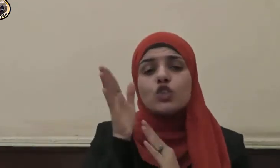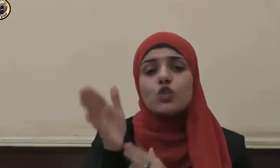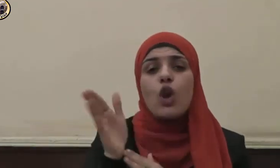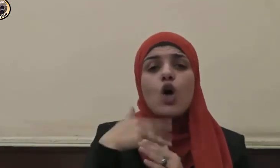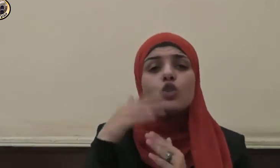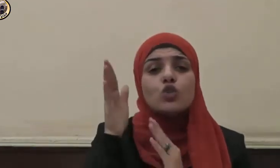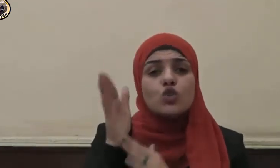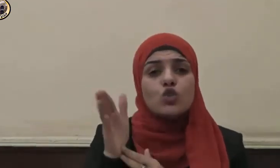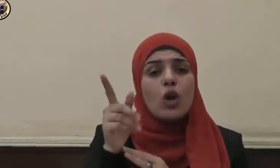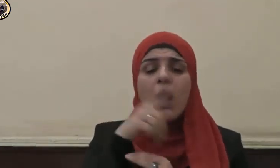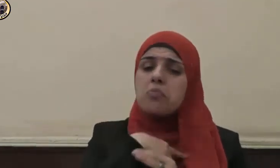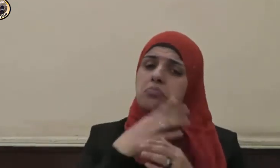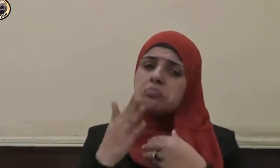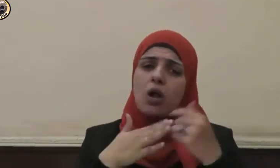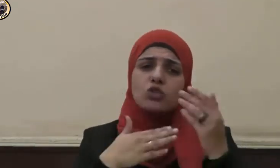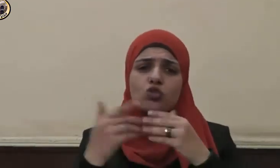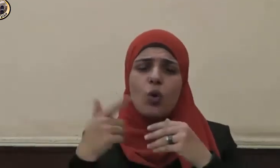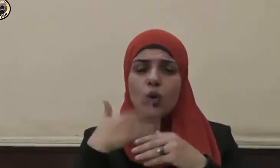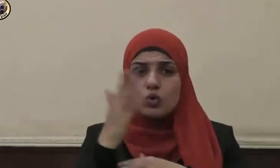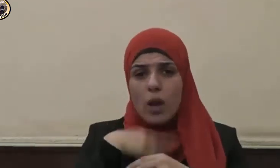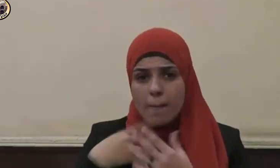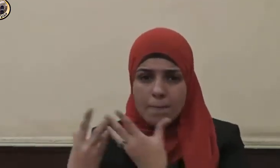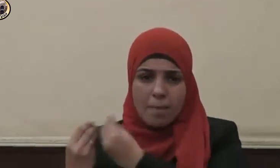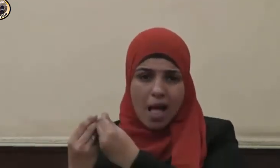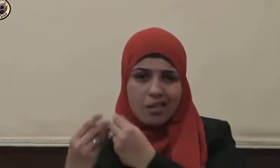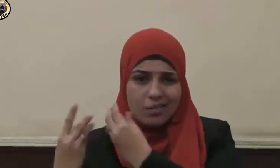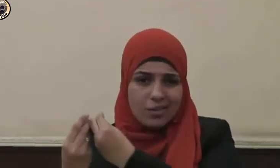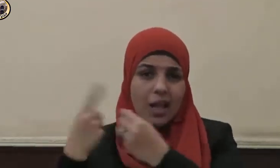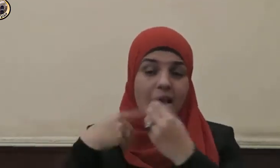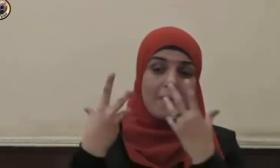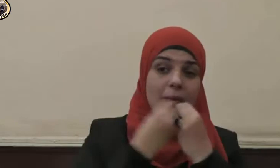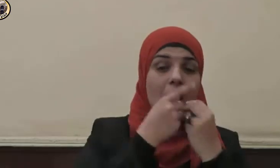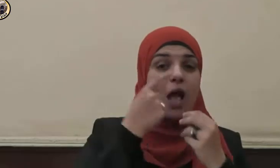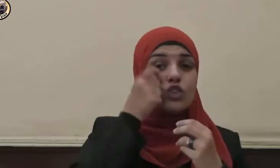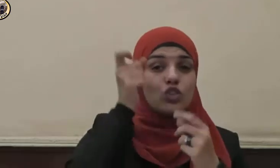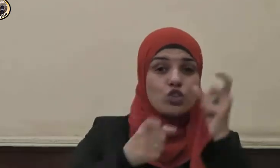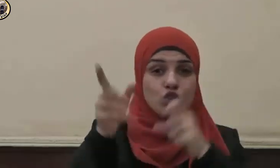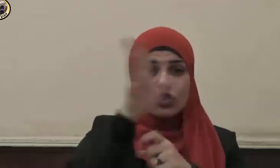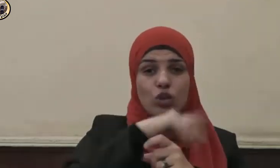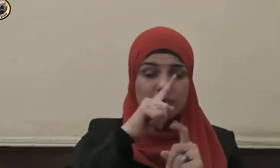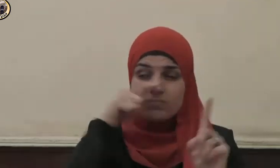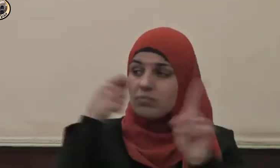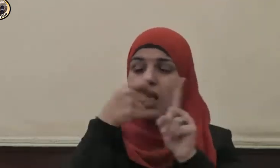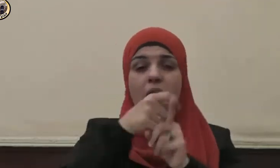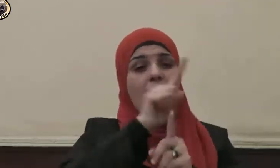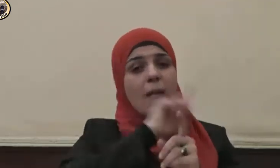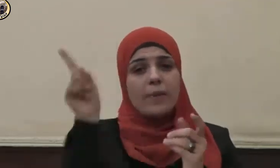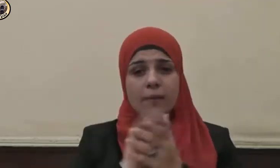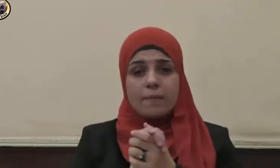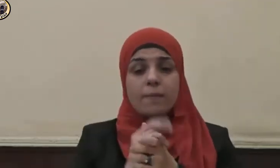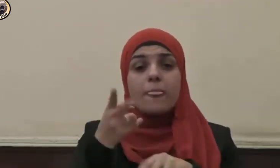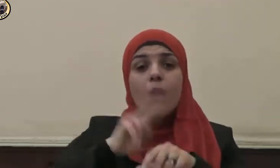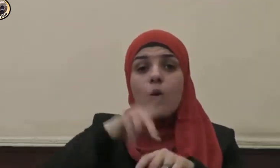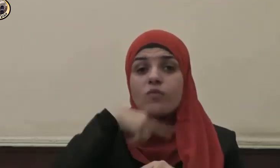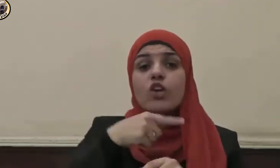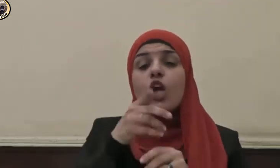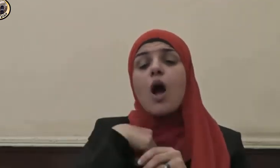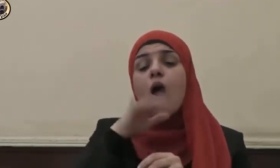تحابي أحدا ولا تجامل مخلوقا وإن من سنن الله